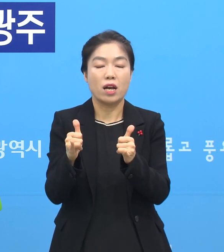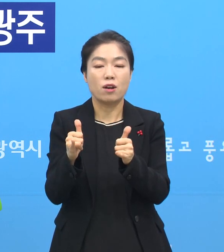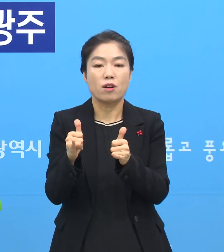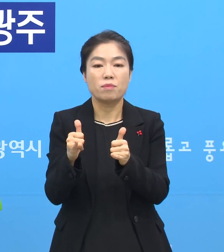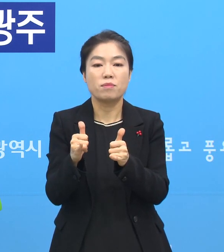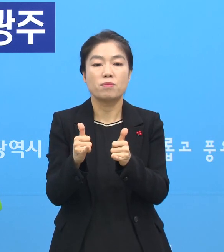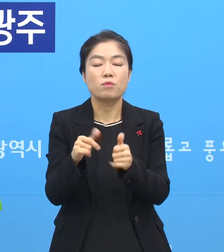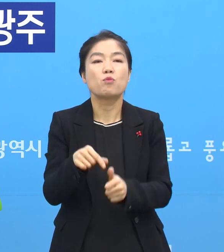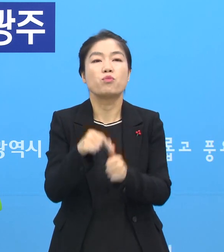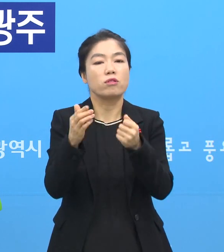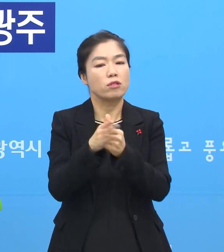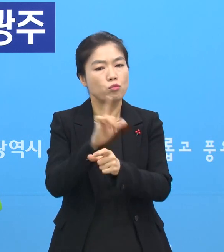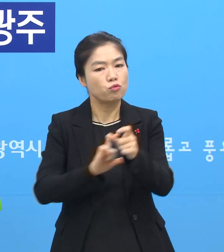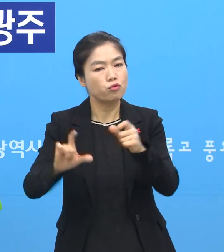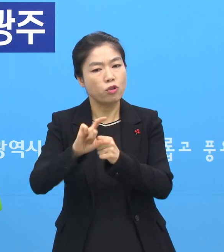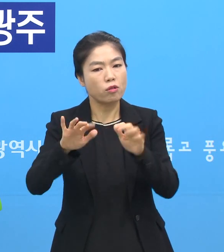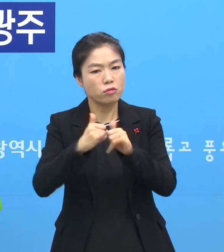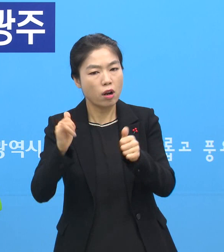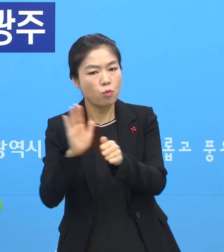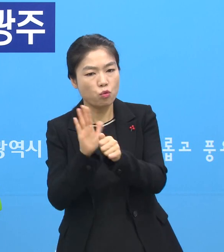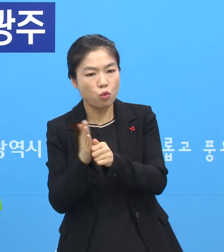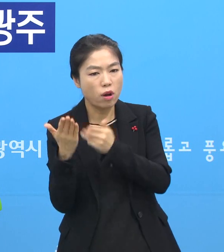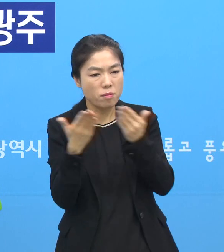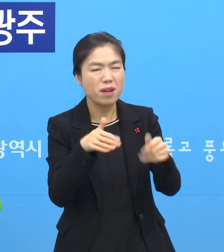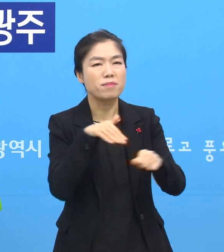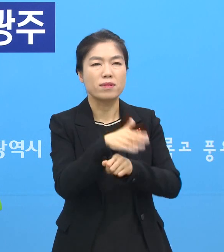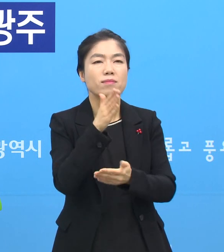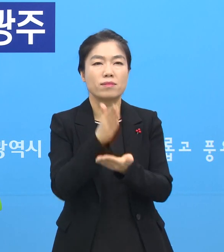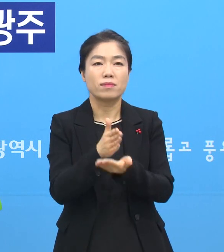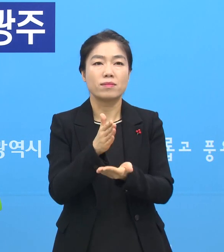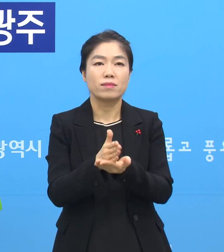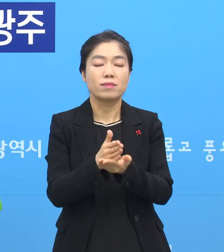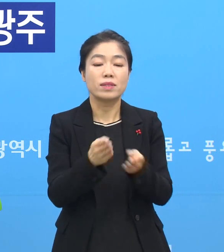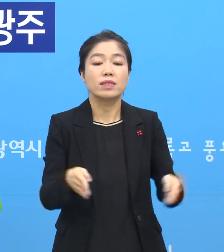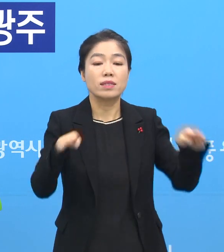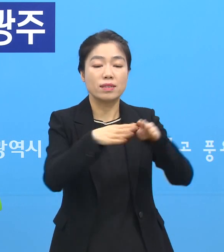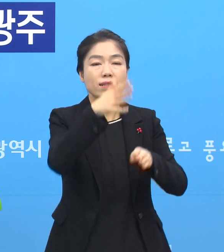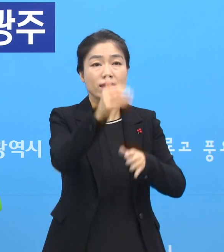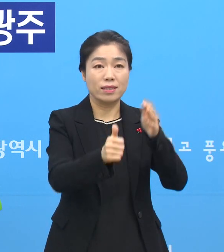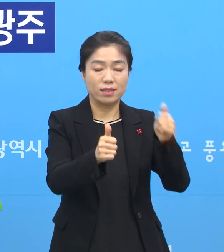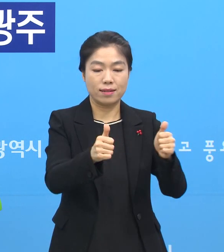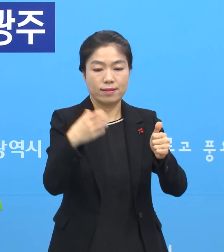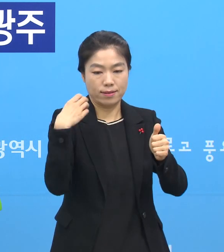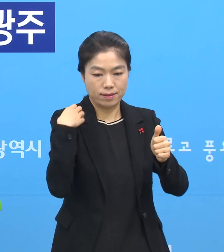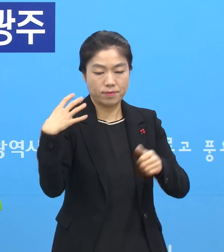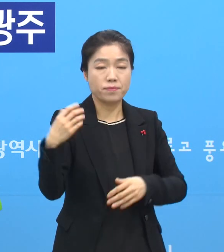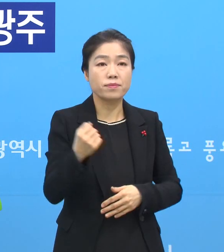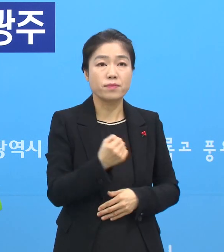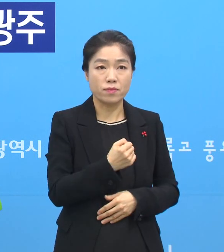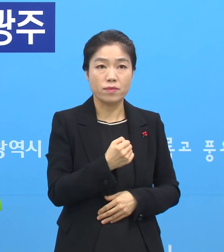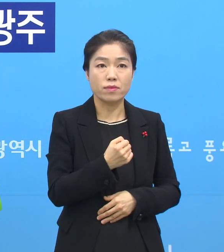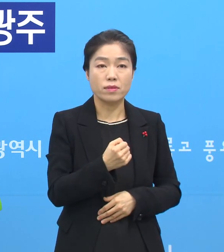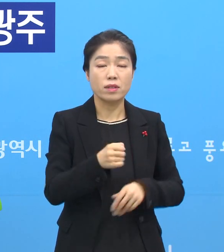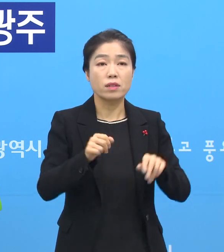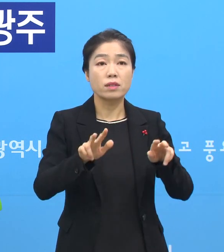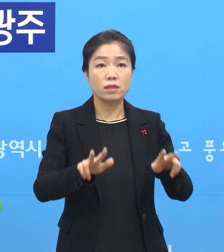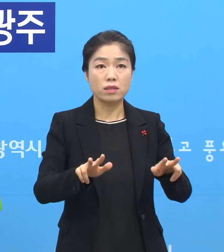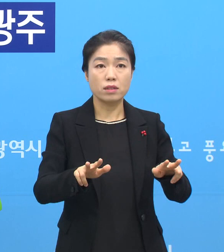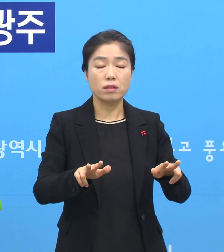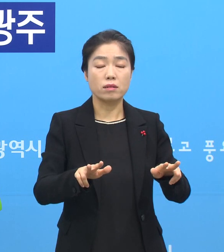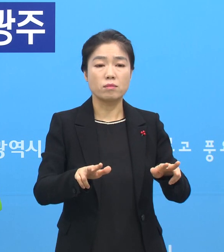때문에 추가로 거기에 인력을 지원하는 방식보다는 시설장들이 좀 더 책임감을 가지고 지금